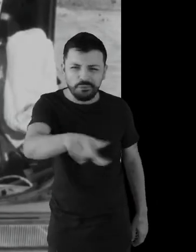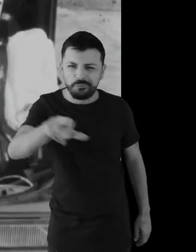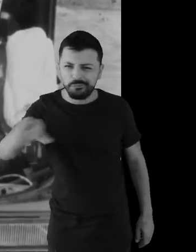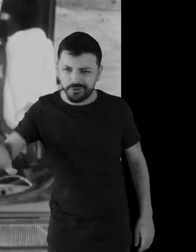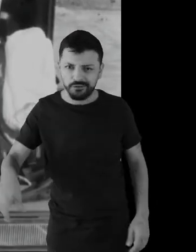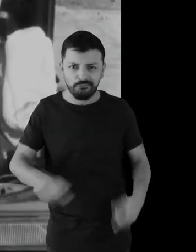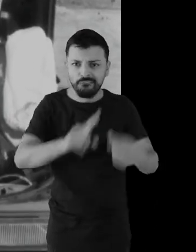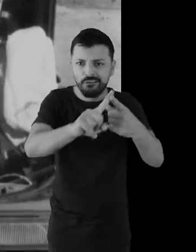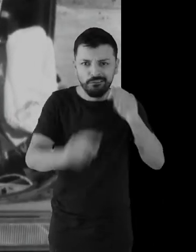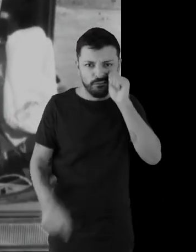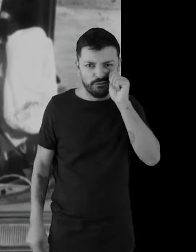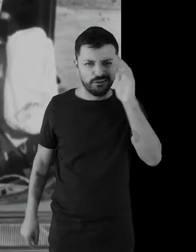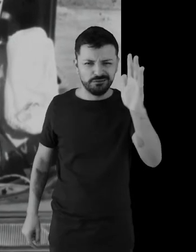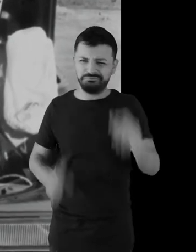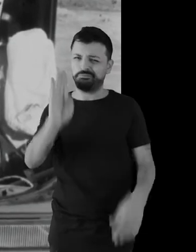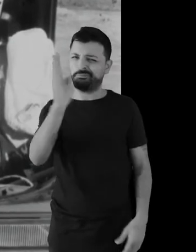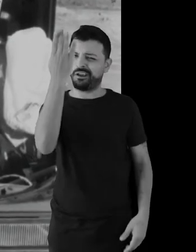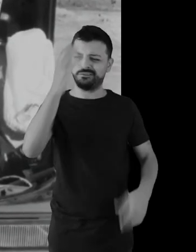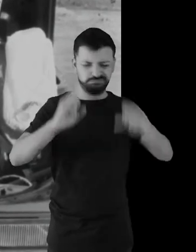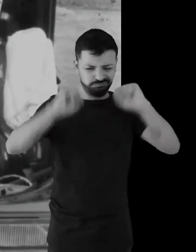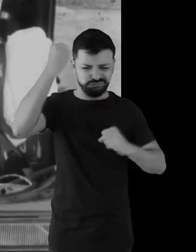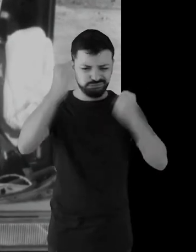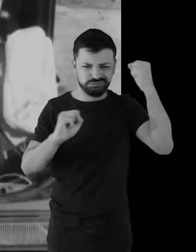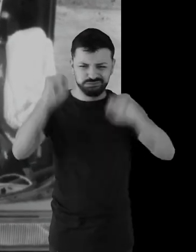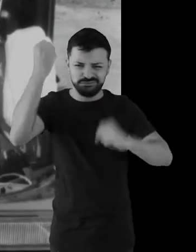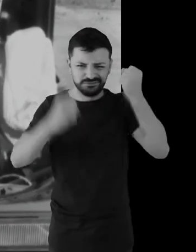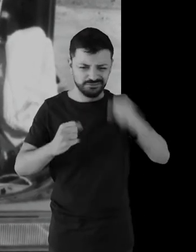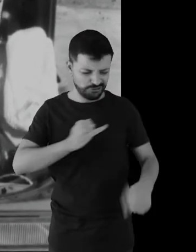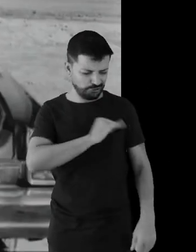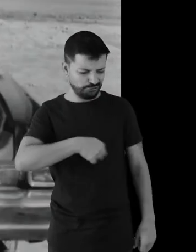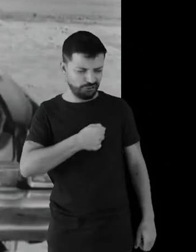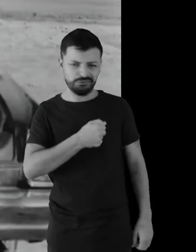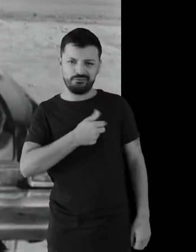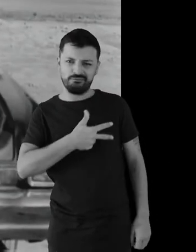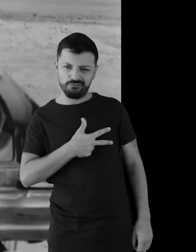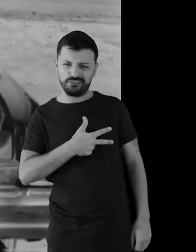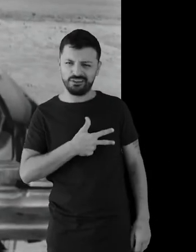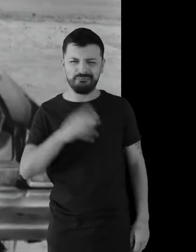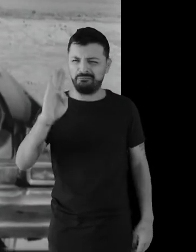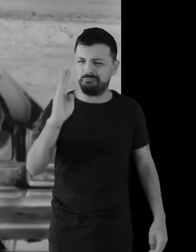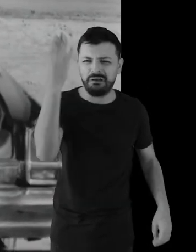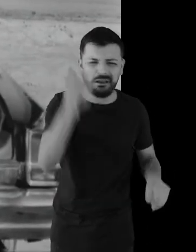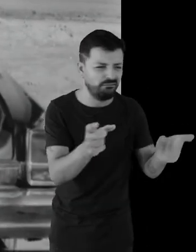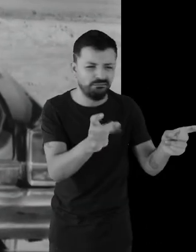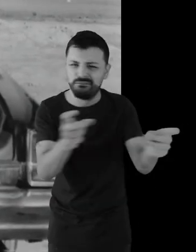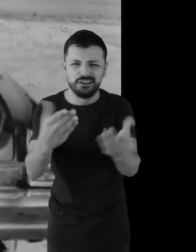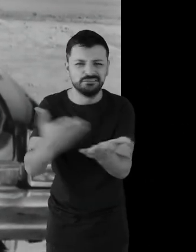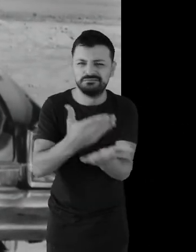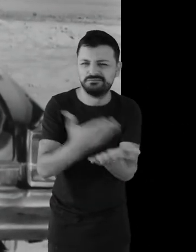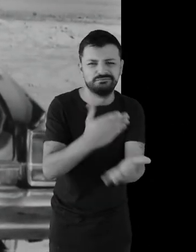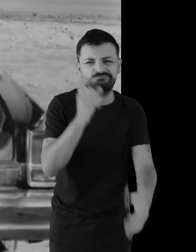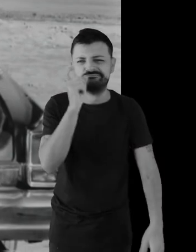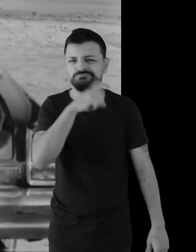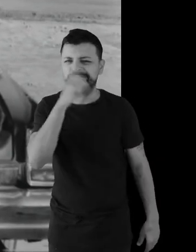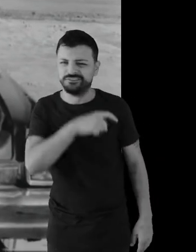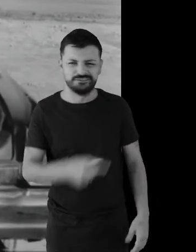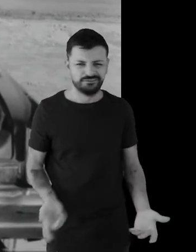Ari Galante, falso industrial. Jorge Vargas, falso vendedor de livros. Pérez